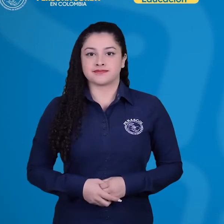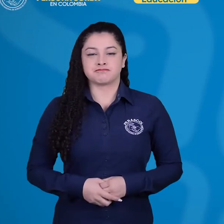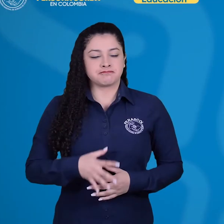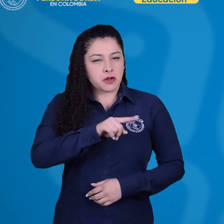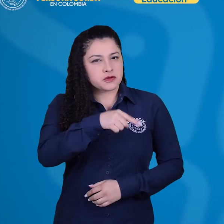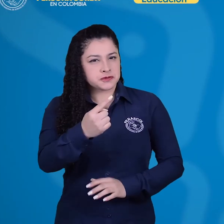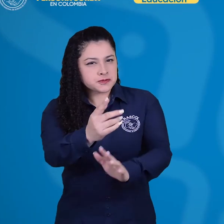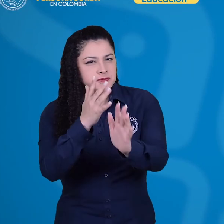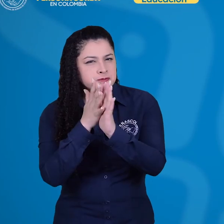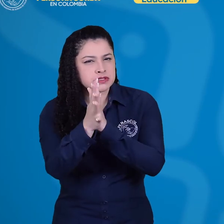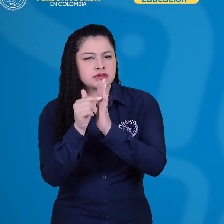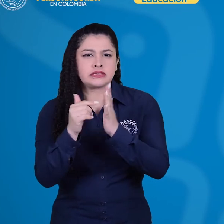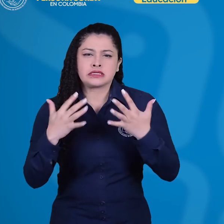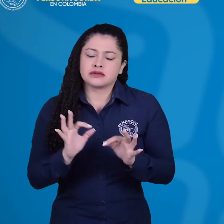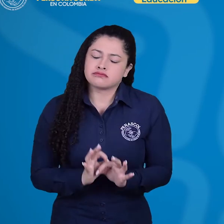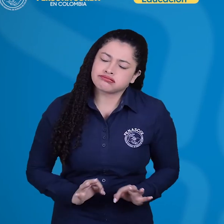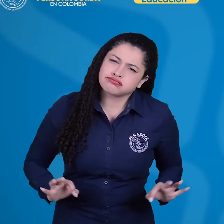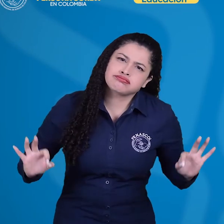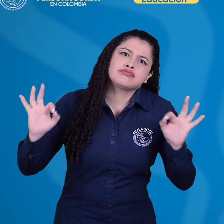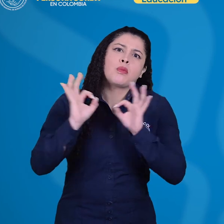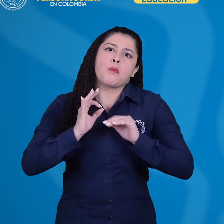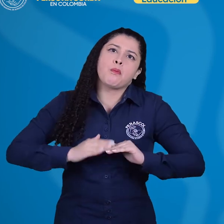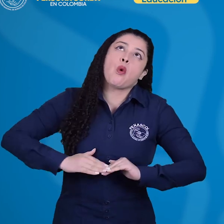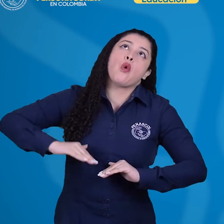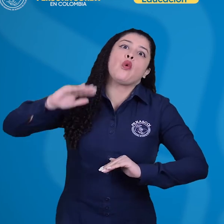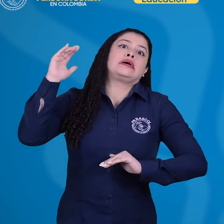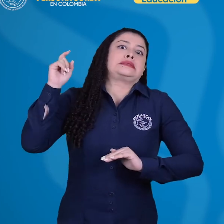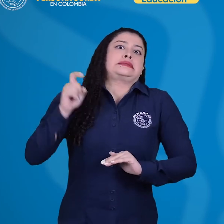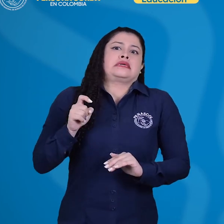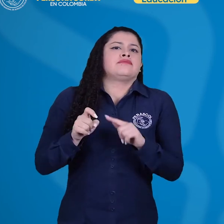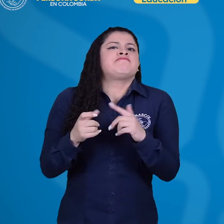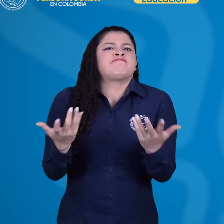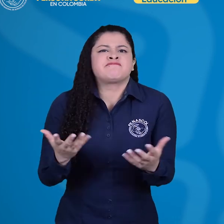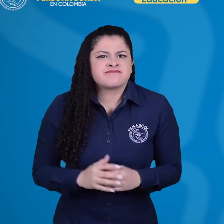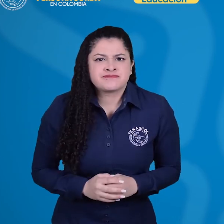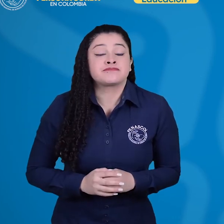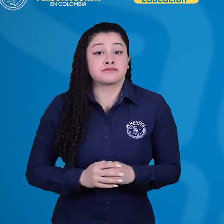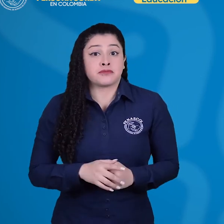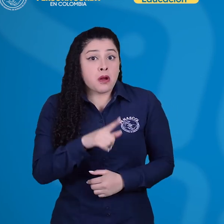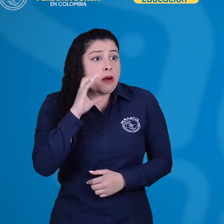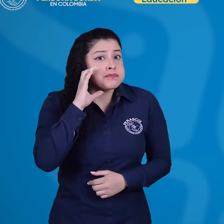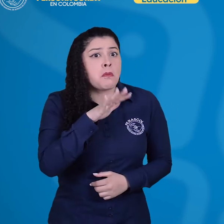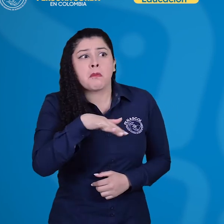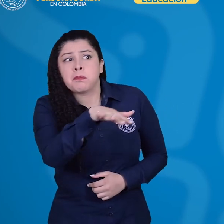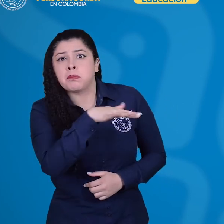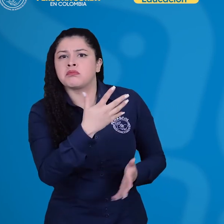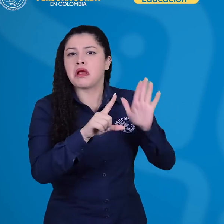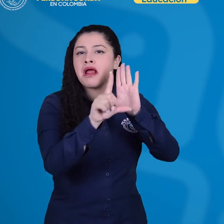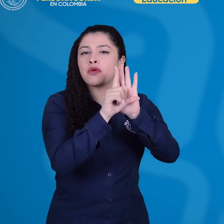De otro lado, resulta imperativo y de suma relevancia que tanto la legislación vigente como las